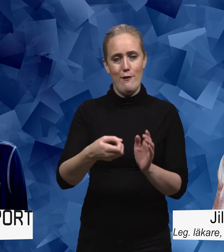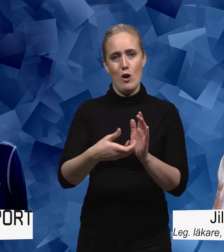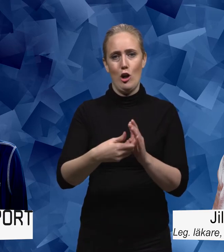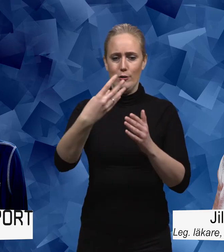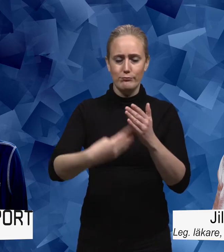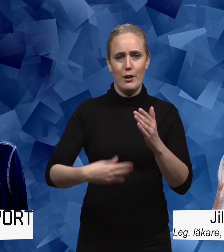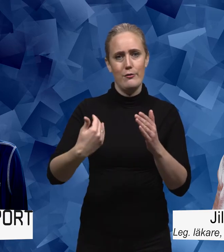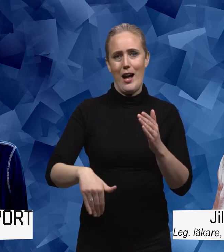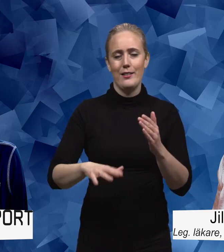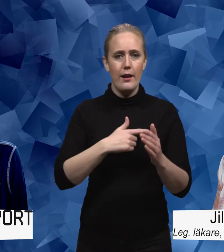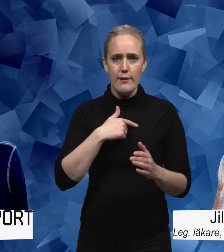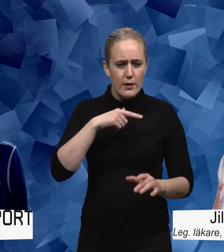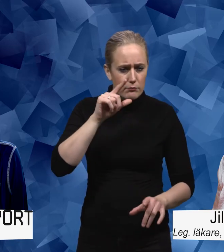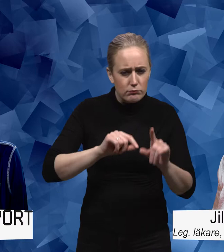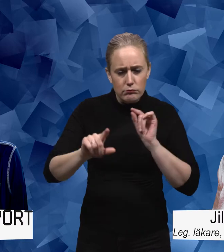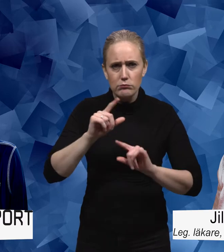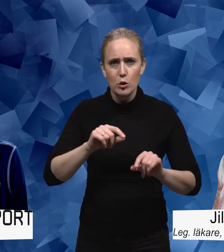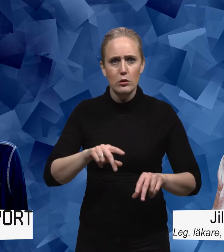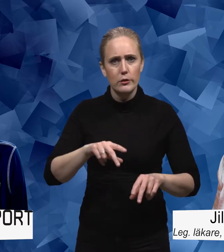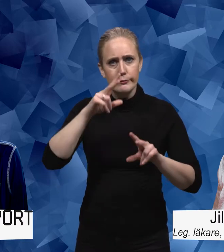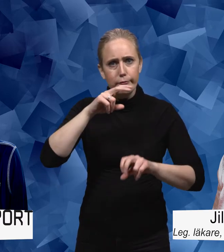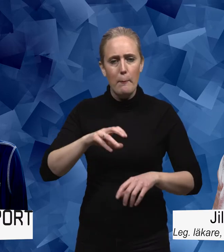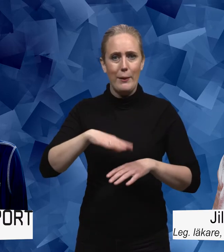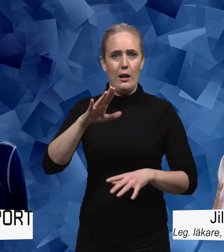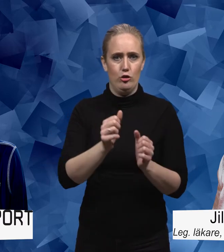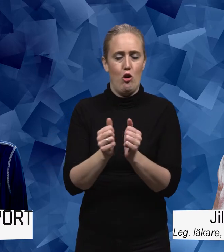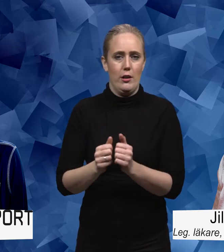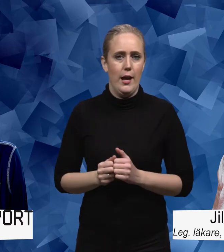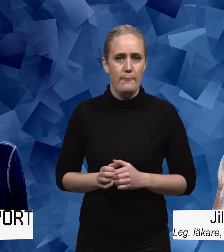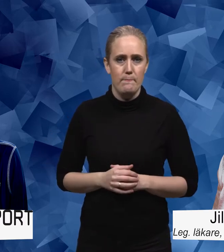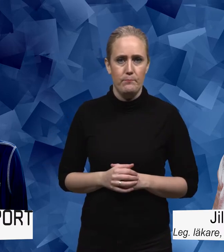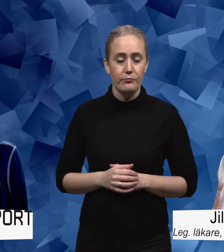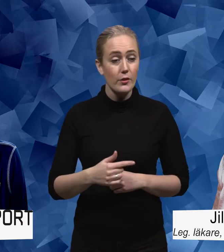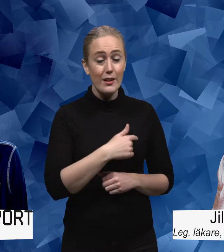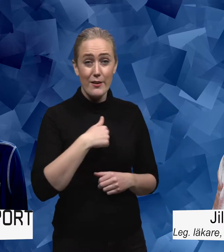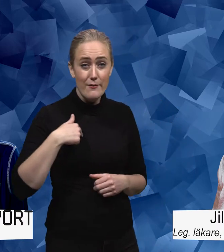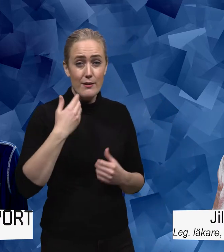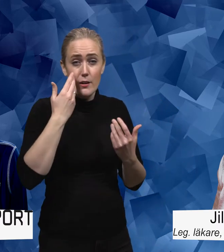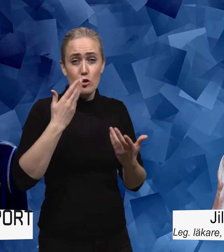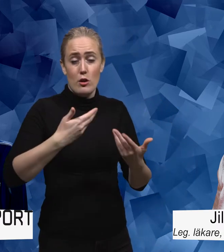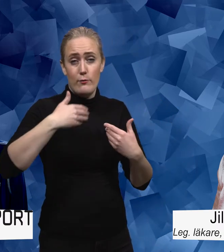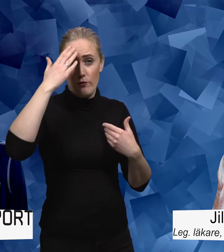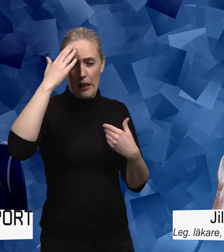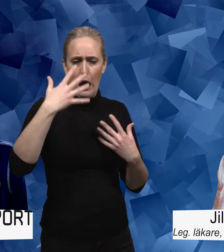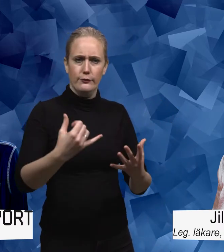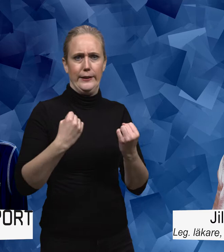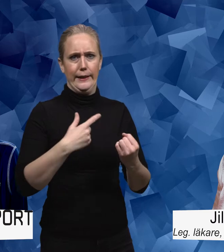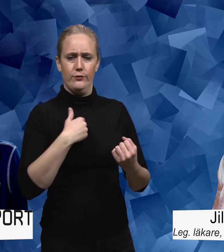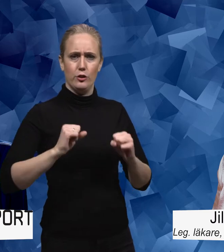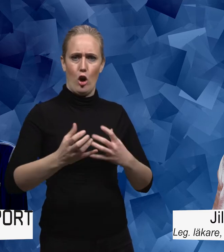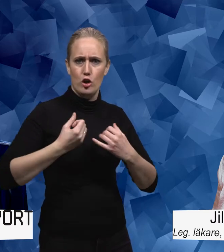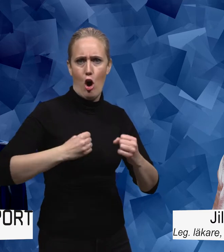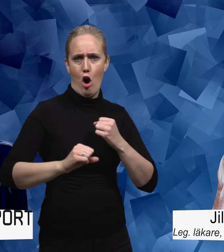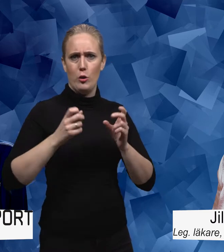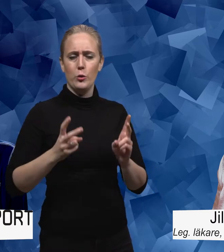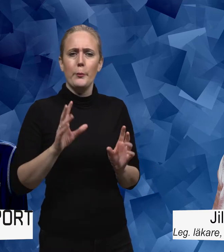Utan vi upptäcker fler och fler saker kring det här komplexa sambanden. Vi blir ju matade med hur viktigt det är att röra på sig. Men hur tänker du kring